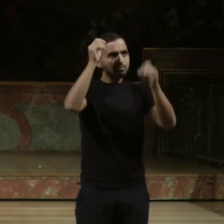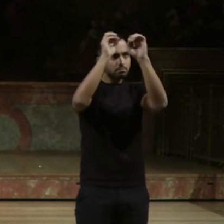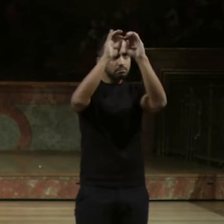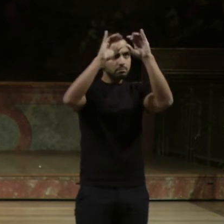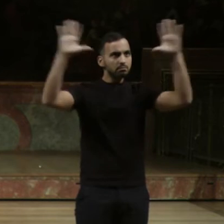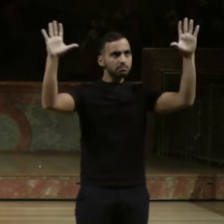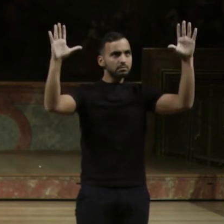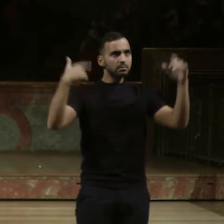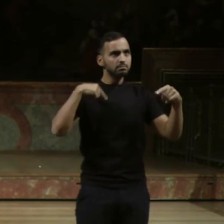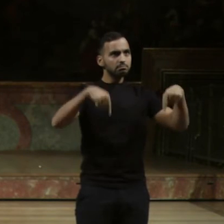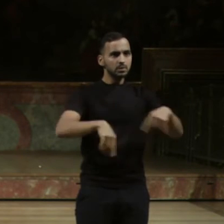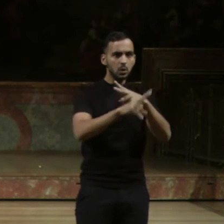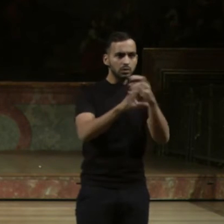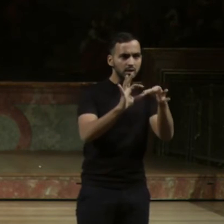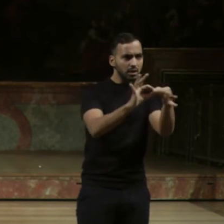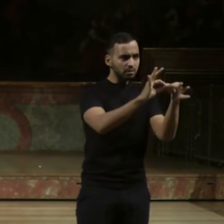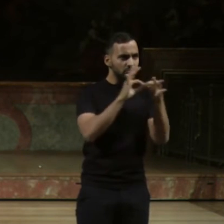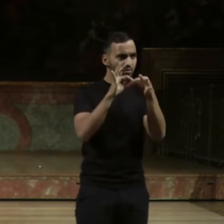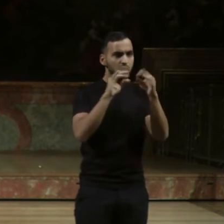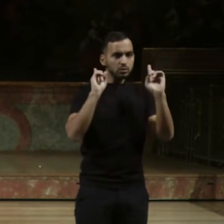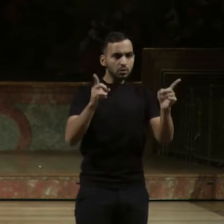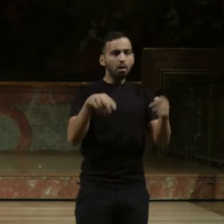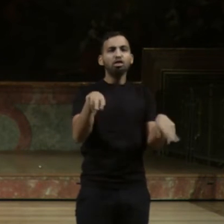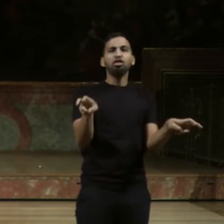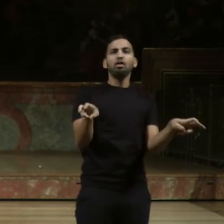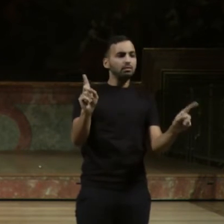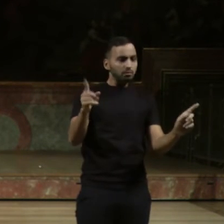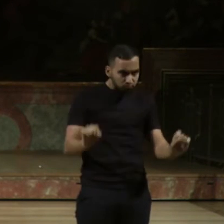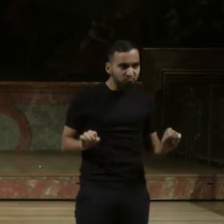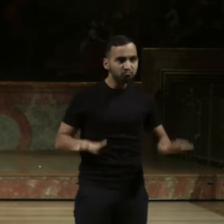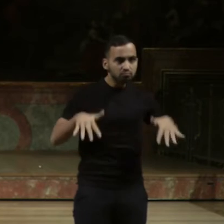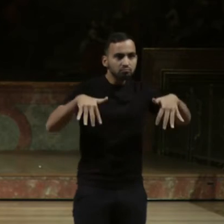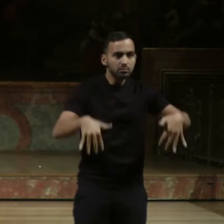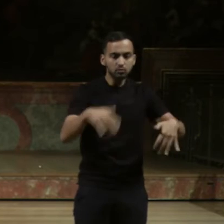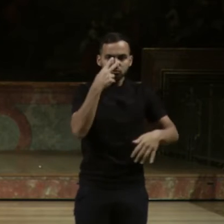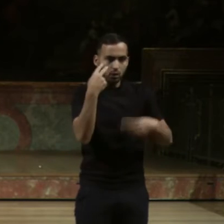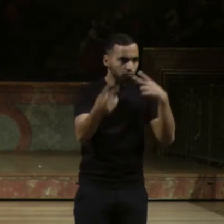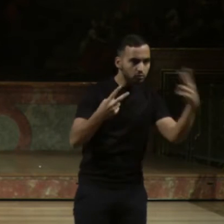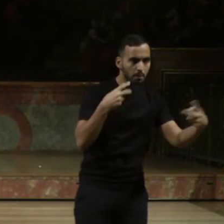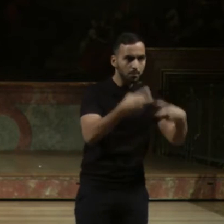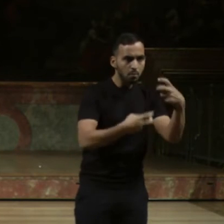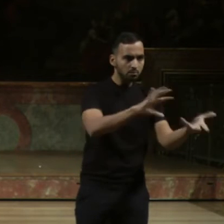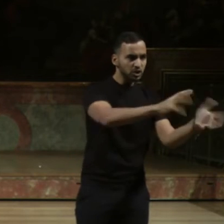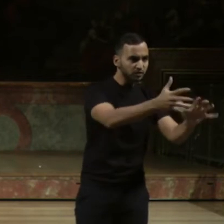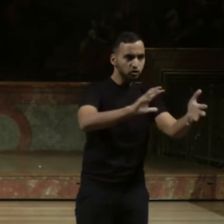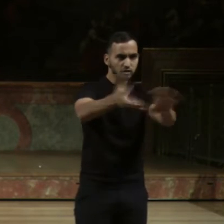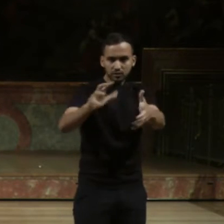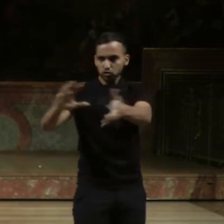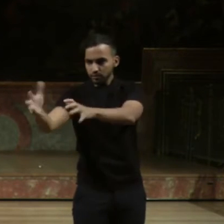dass wir aufstehen müssen und uns um die Lösung der Probleme kümmern müssen, die uns leider, leider